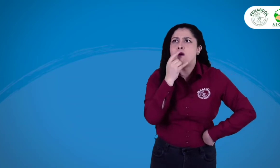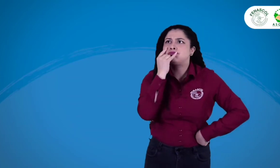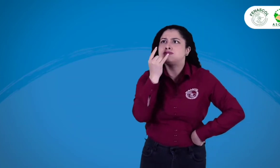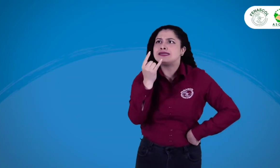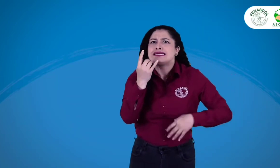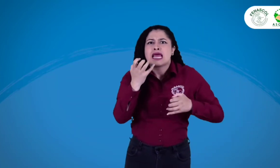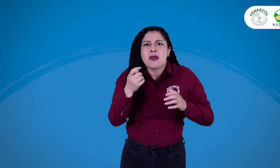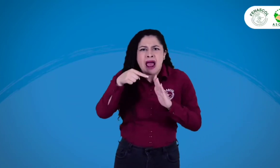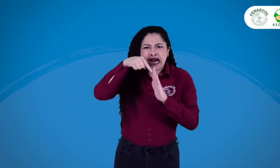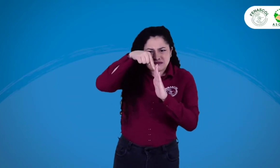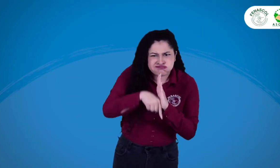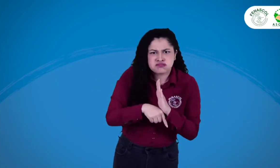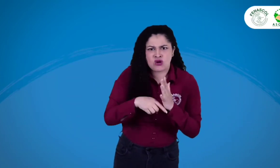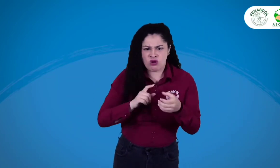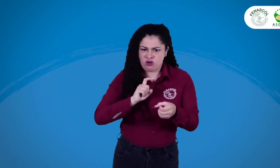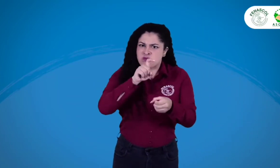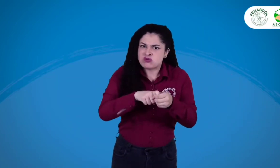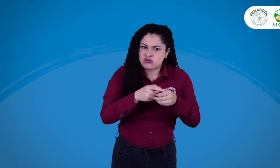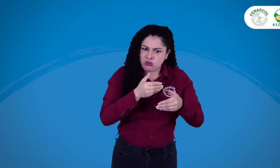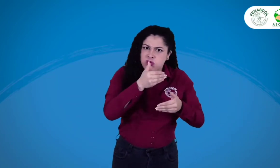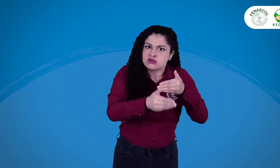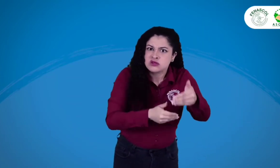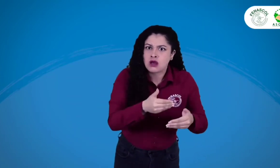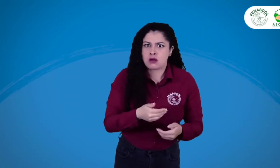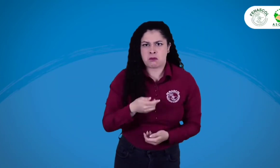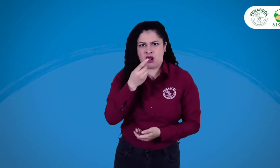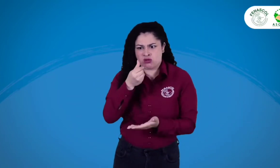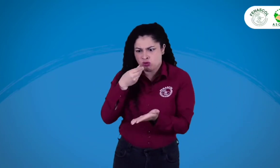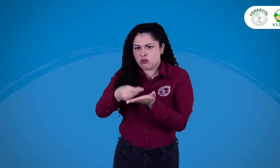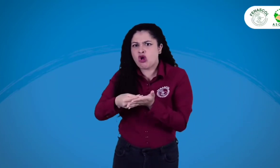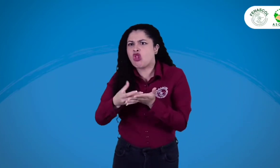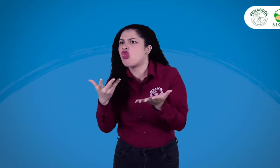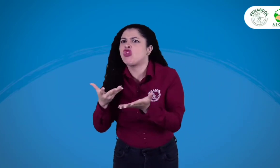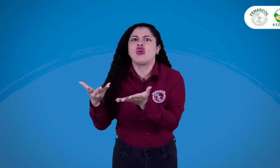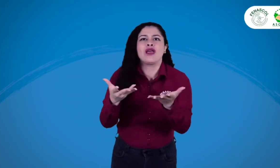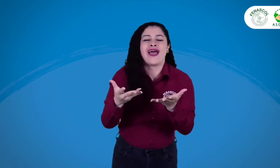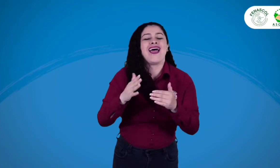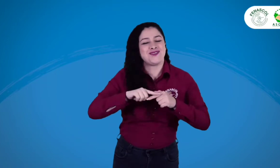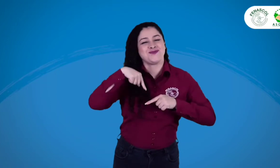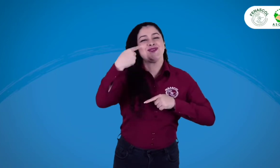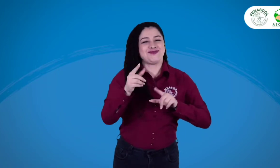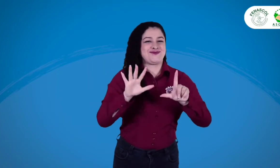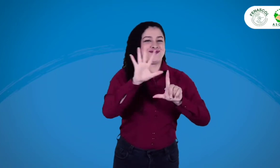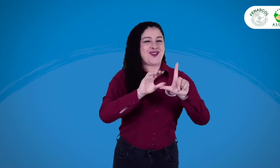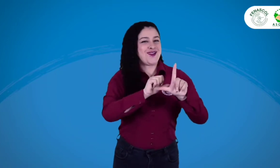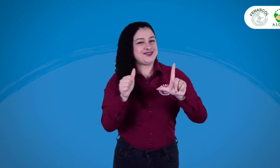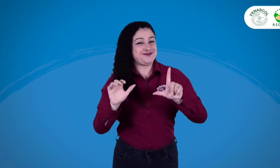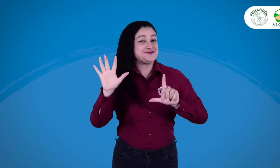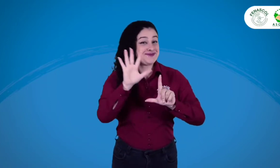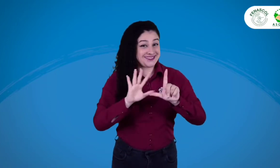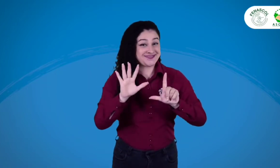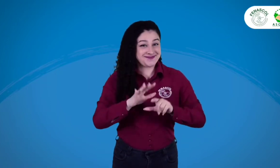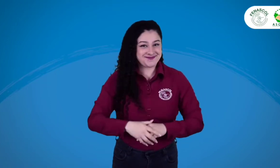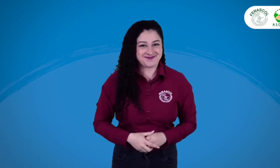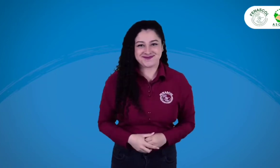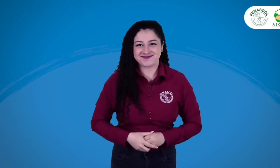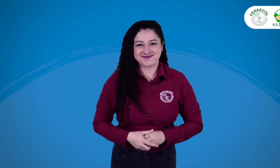Si les interesa y quieren saber un poco más sobre el proceso de inscripción, dónde pagar, no te pierdas el próximo video.